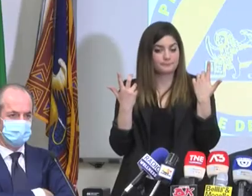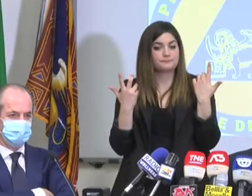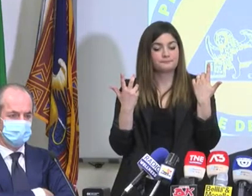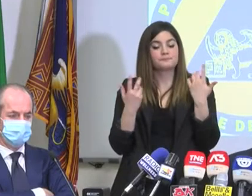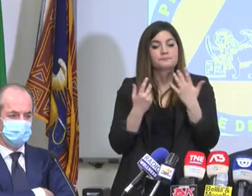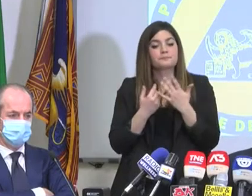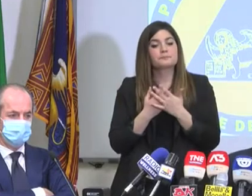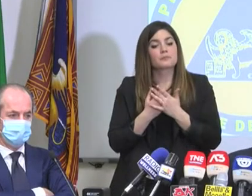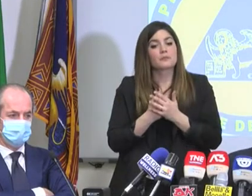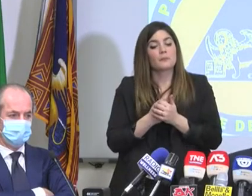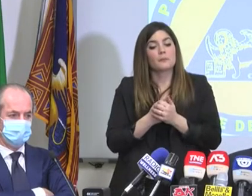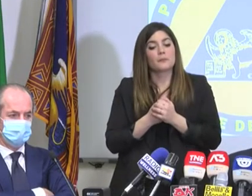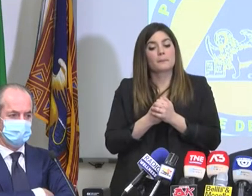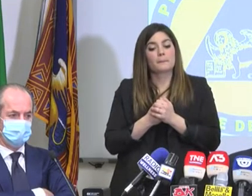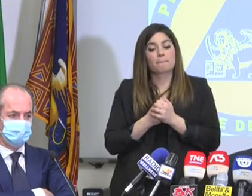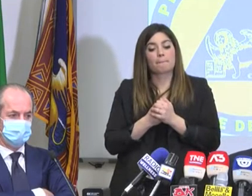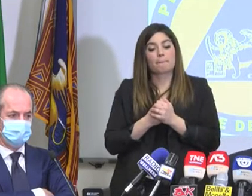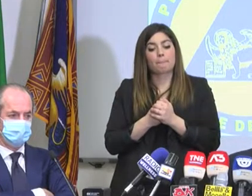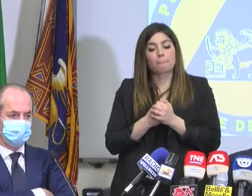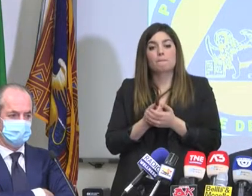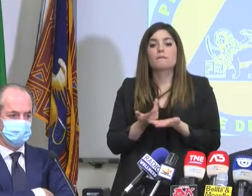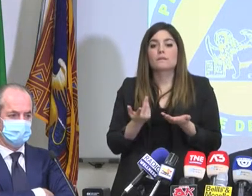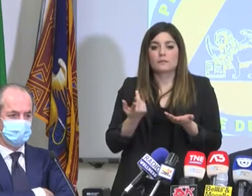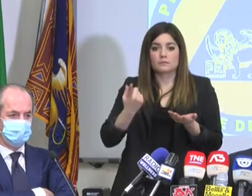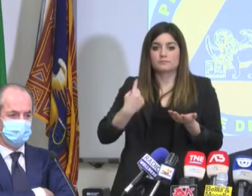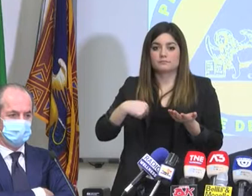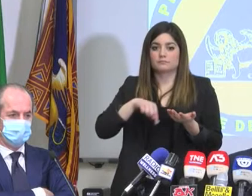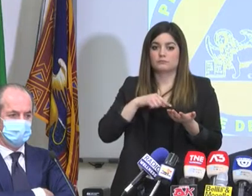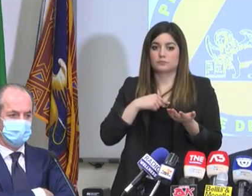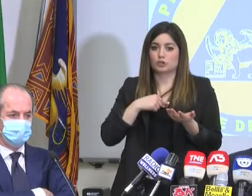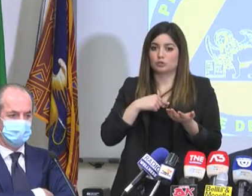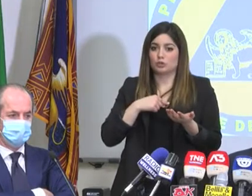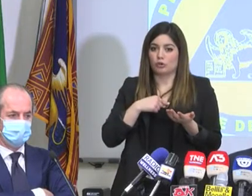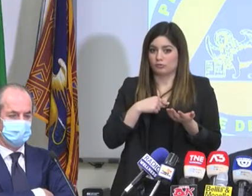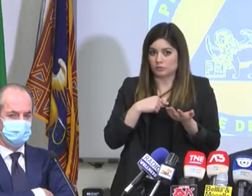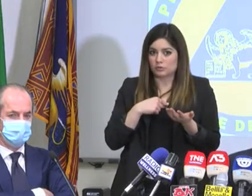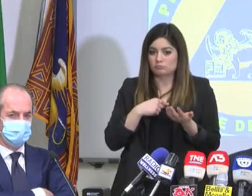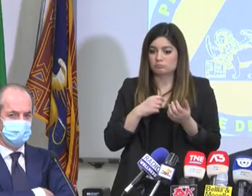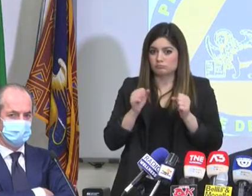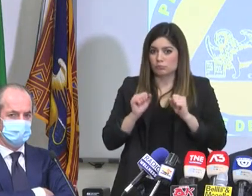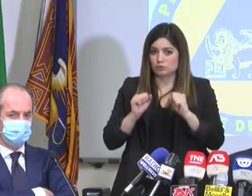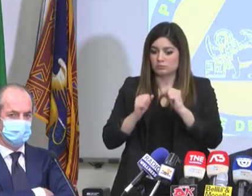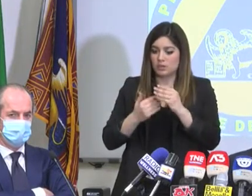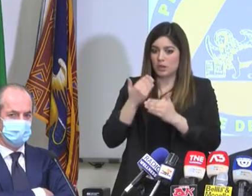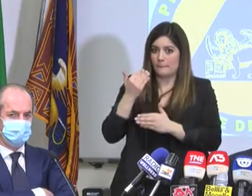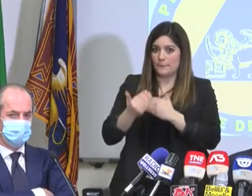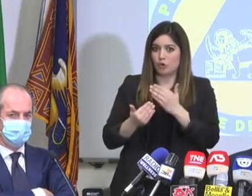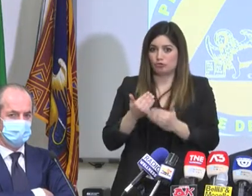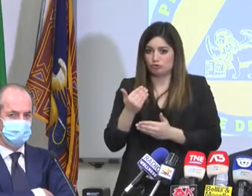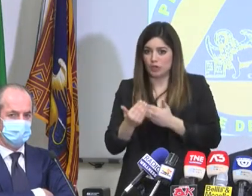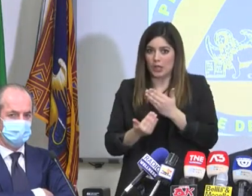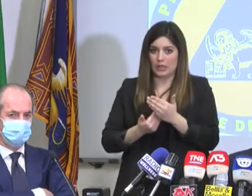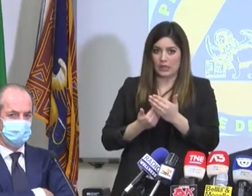Noi abbiamo subordinato la possibilità di procedere e quindi di chiudere